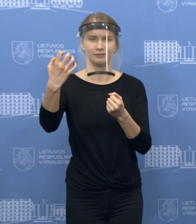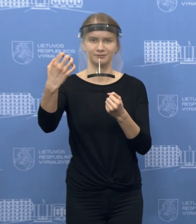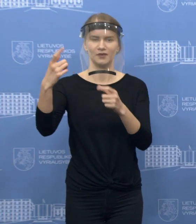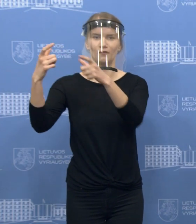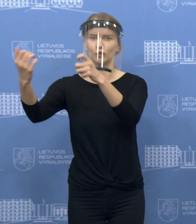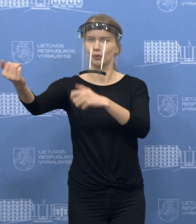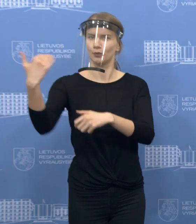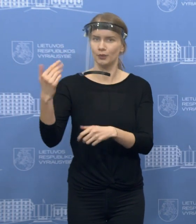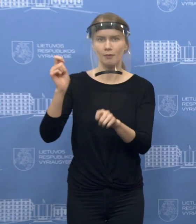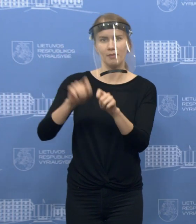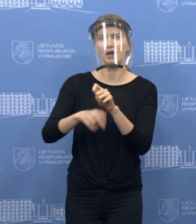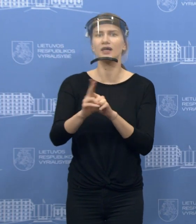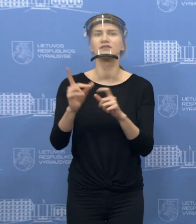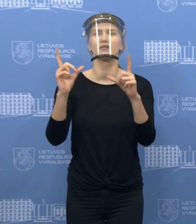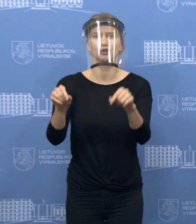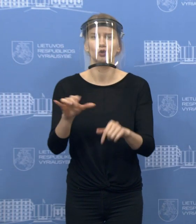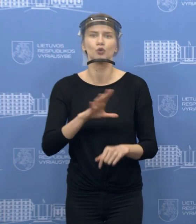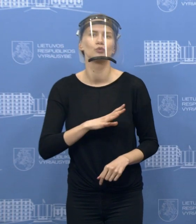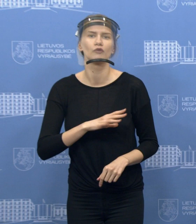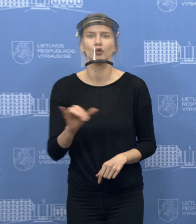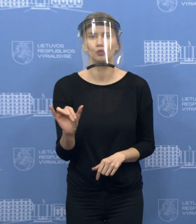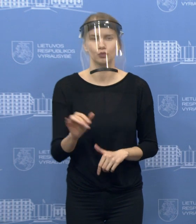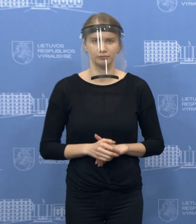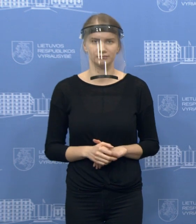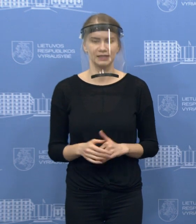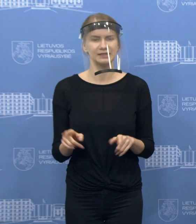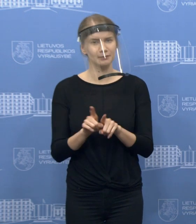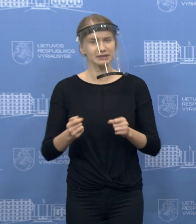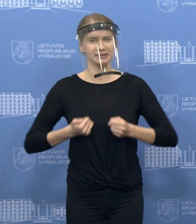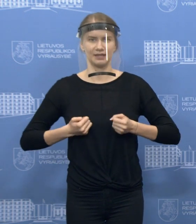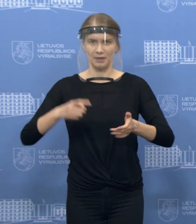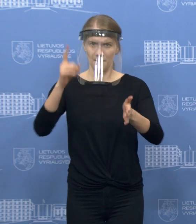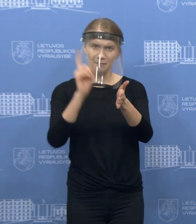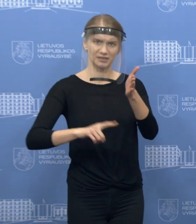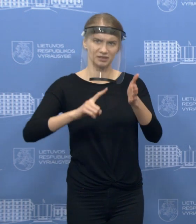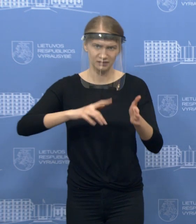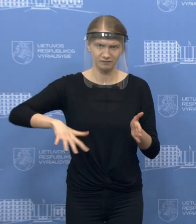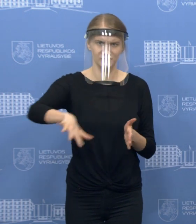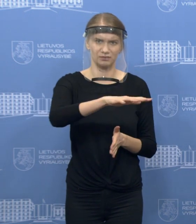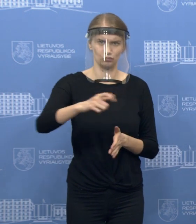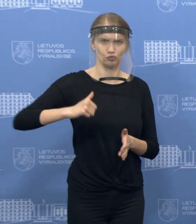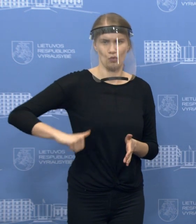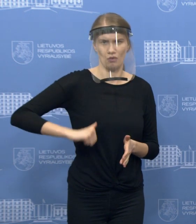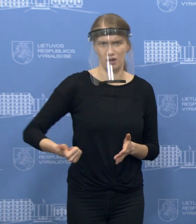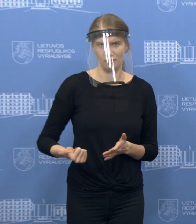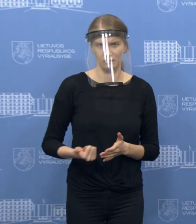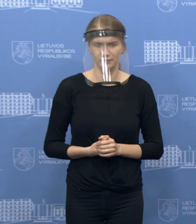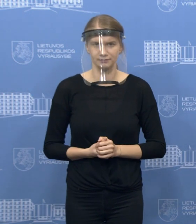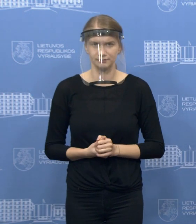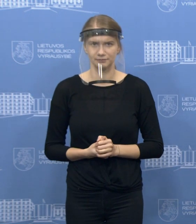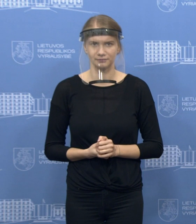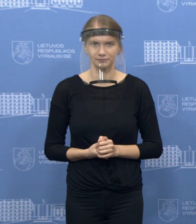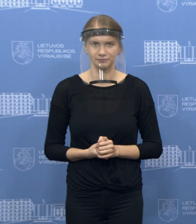veikloje. Tai bus pasitikėjimo žmonėmis, nes daugelį tų faktų arba tų aplinkybių, kurie pateik žmonės, jie